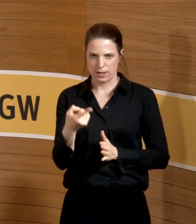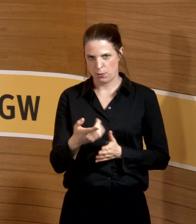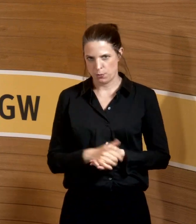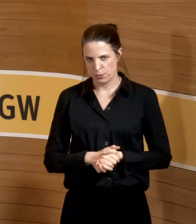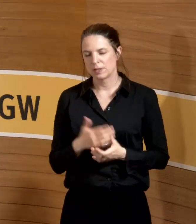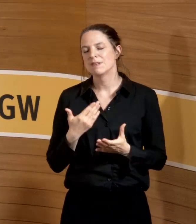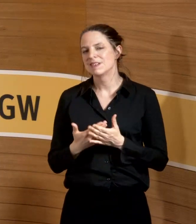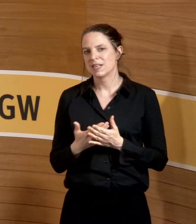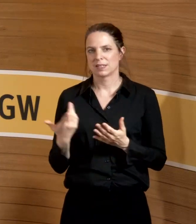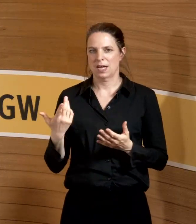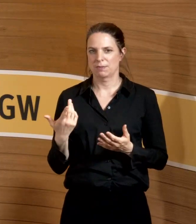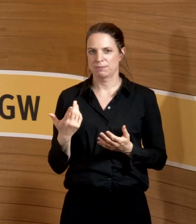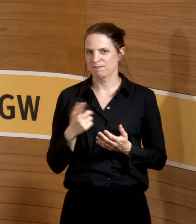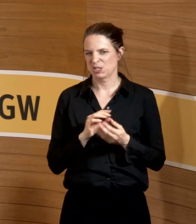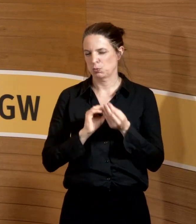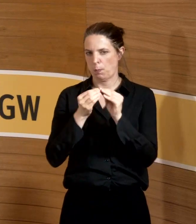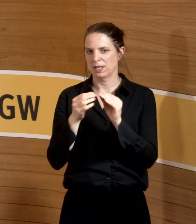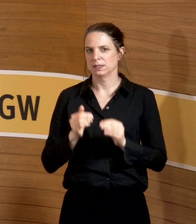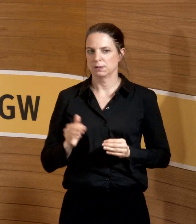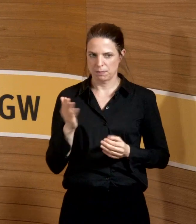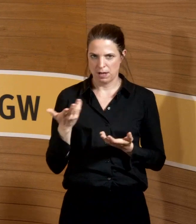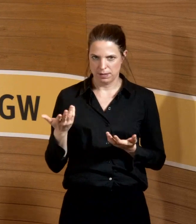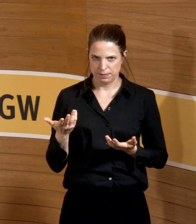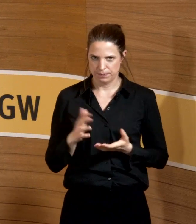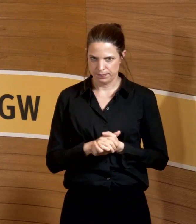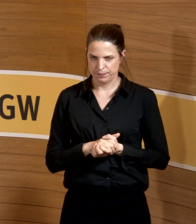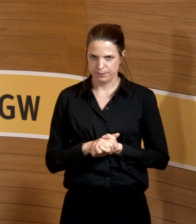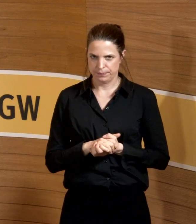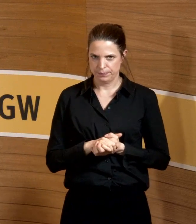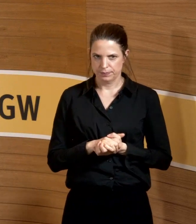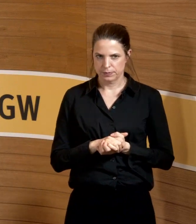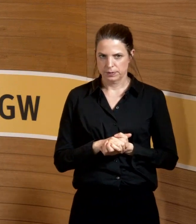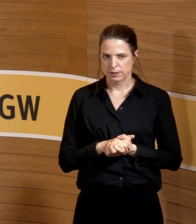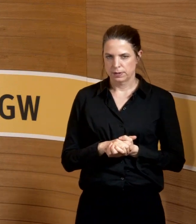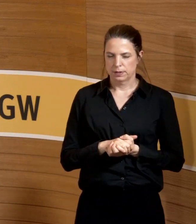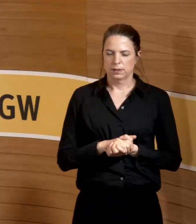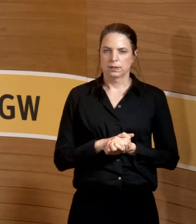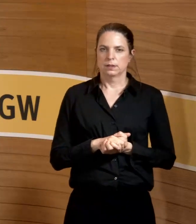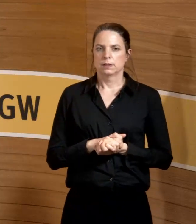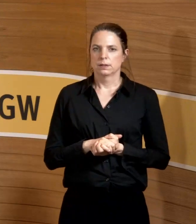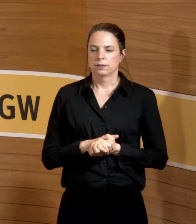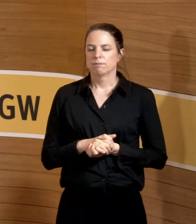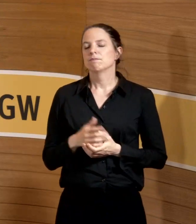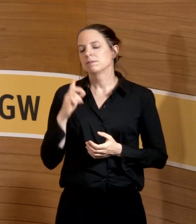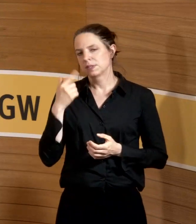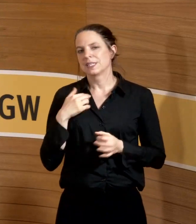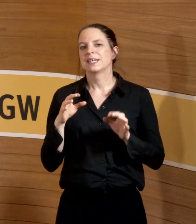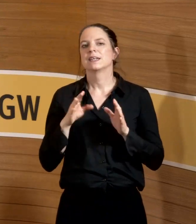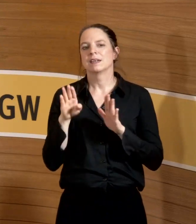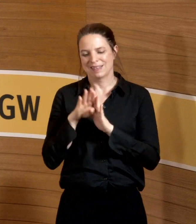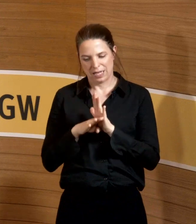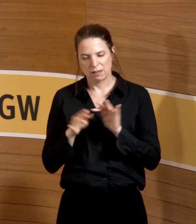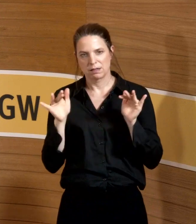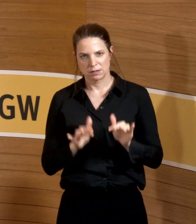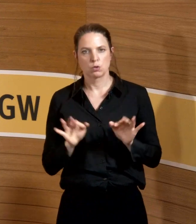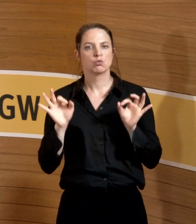Insofern macht es das Ganze nicht sehr einfach und sehr langsam. Ich gebe zu, dass es bestimmt gut wäre, ein paar Regeln zu haben,